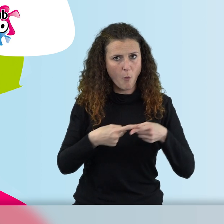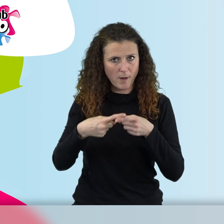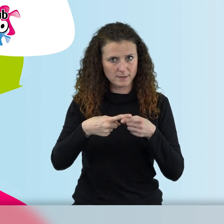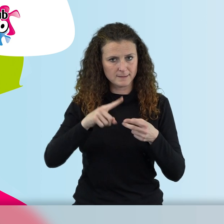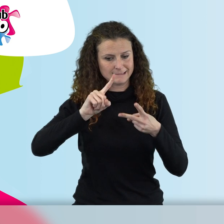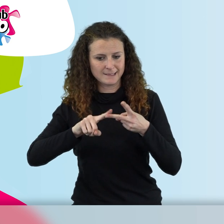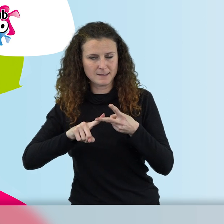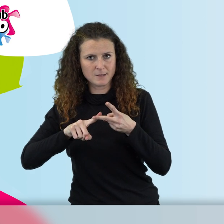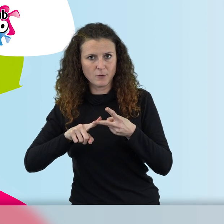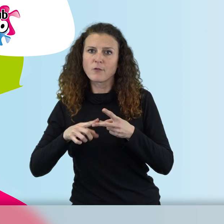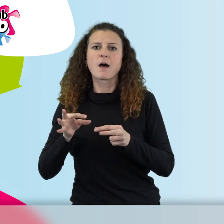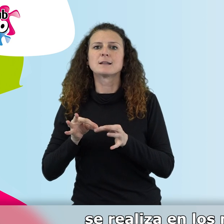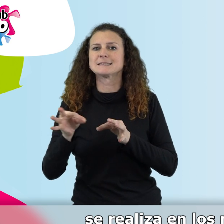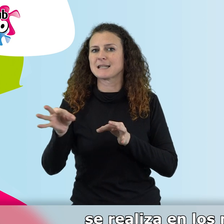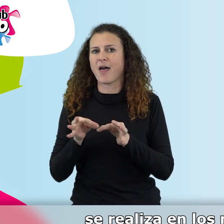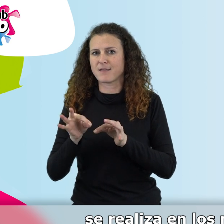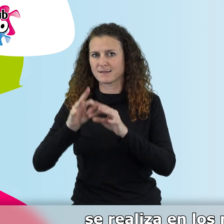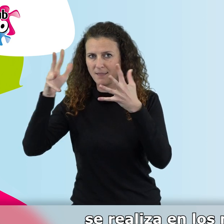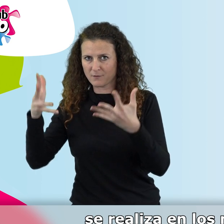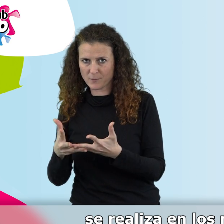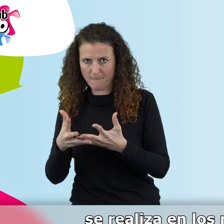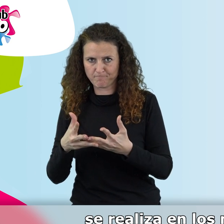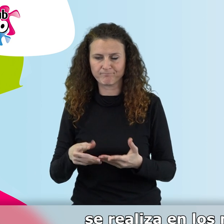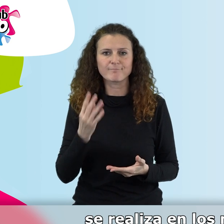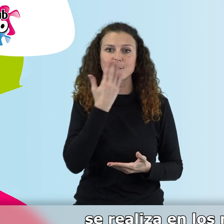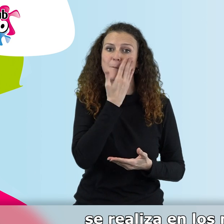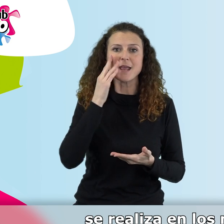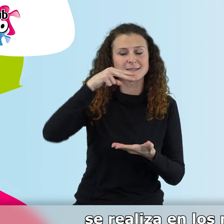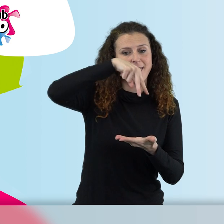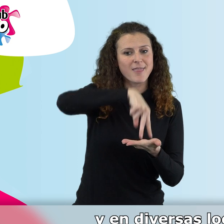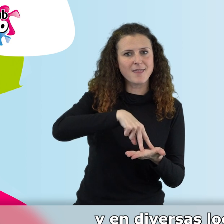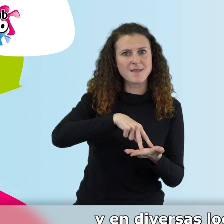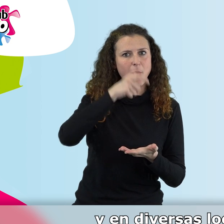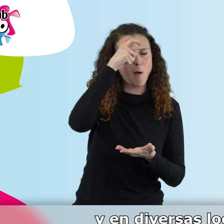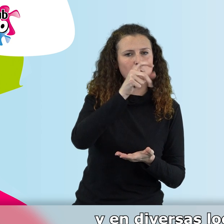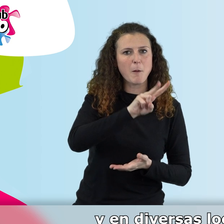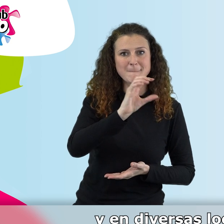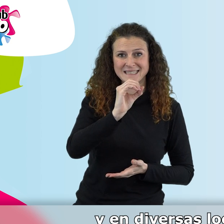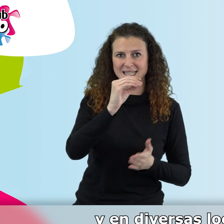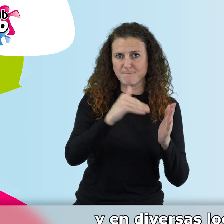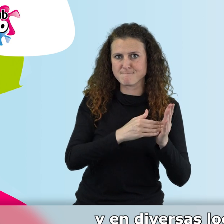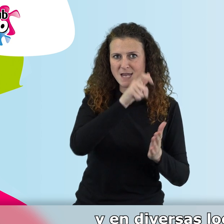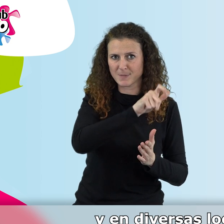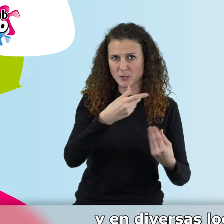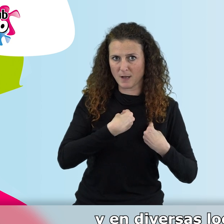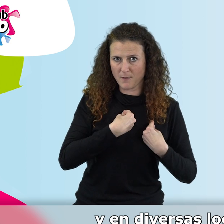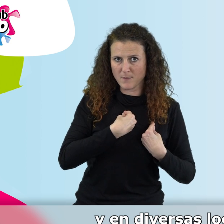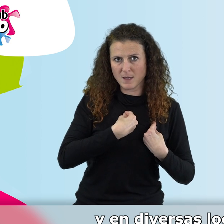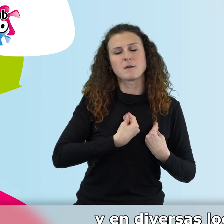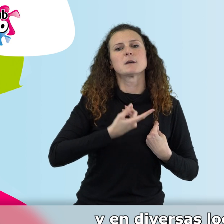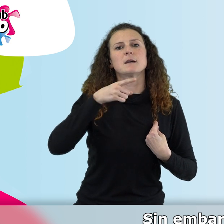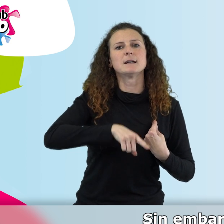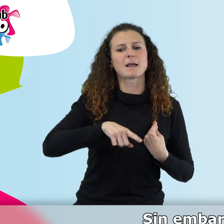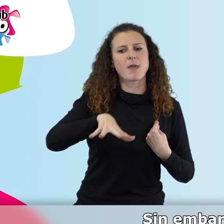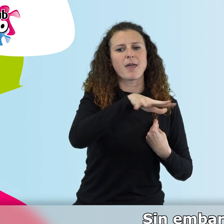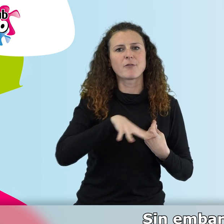La modalidad presencial se realiza en los municipios de más de 20.000 habitantes y en diversas localidades del entorno rural castellano